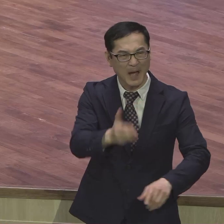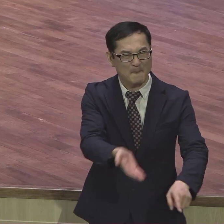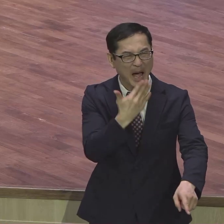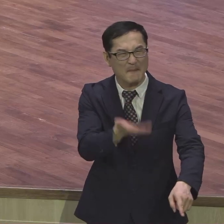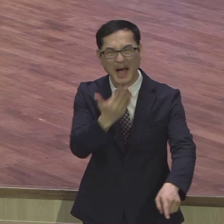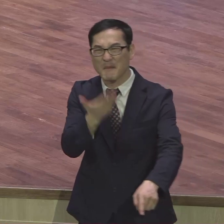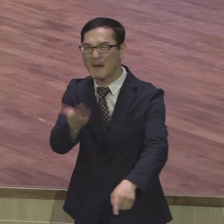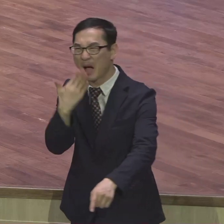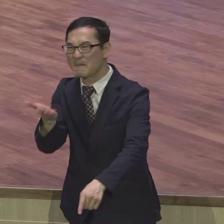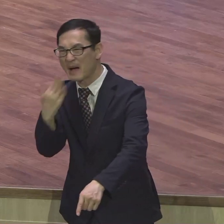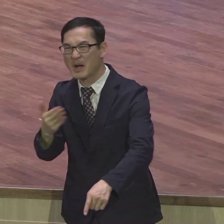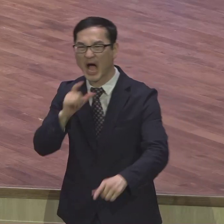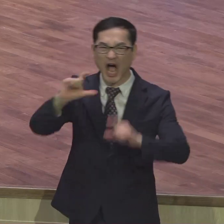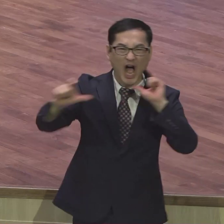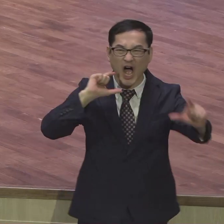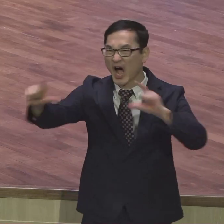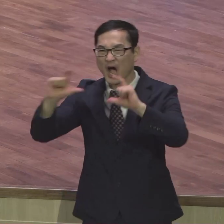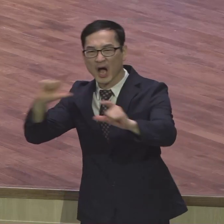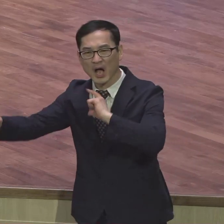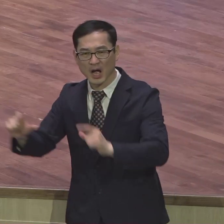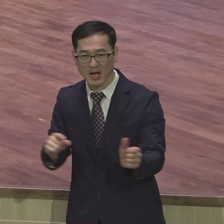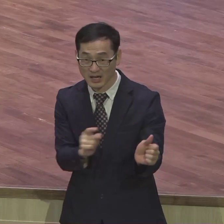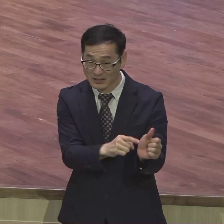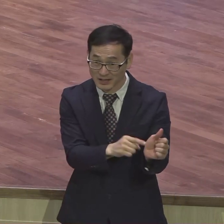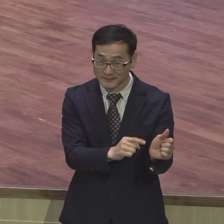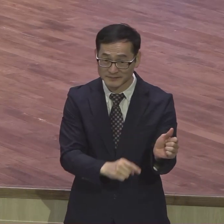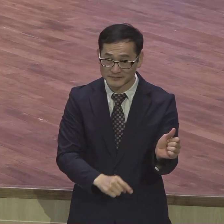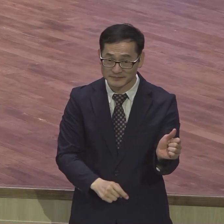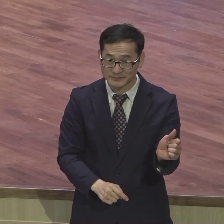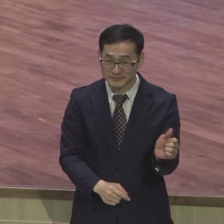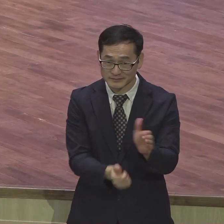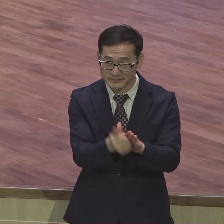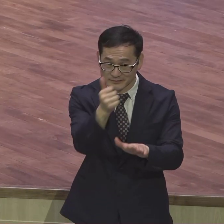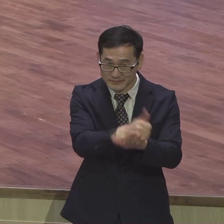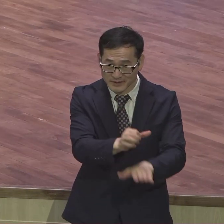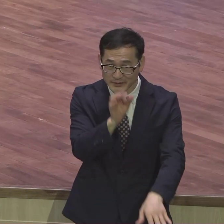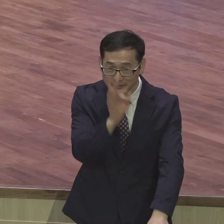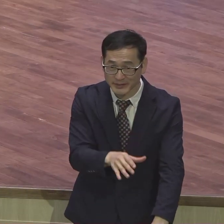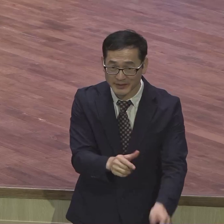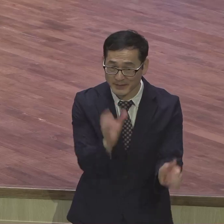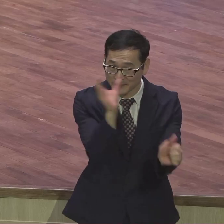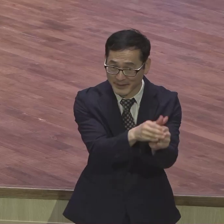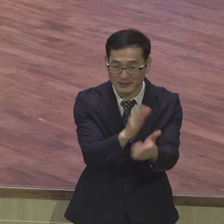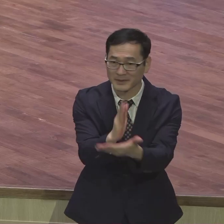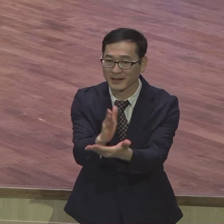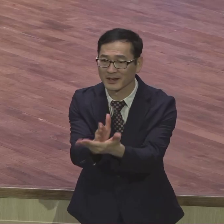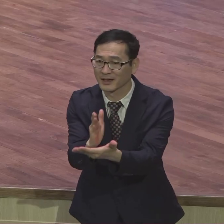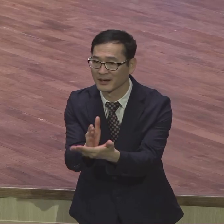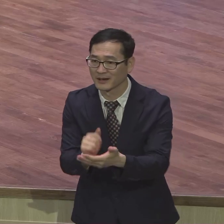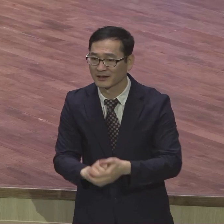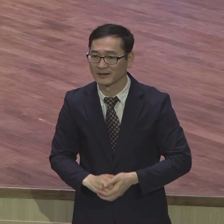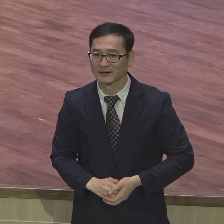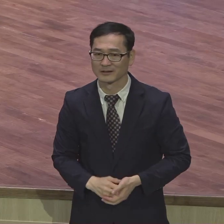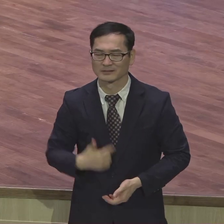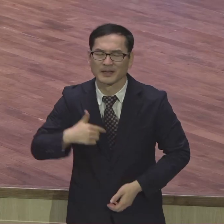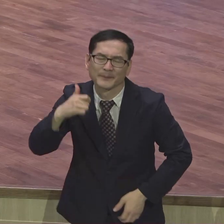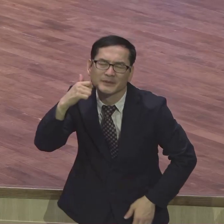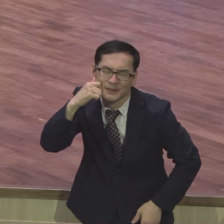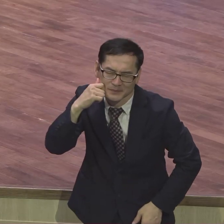오만 것 대만 것 다 하는 것처럼 그 사람은 절대로 맡기면 안 돼요 저는 못합니다 저는 부족합니다